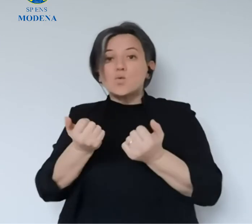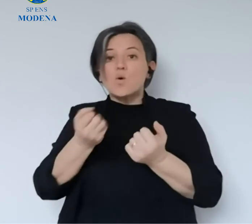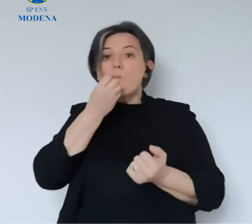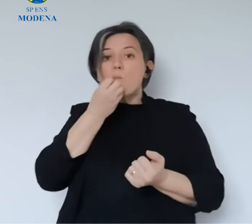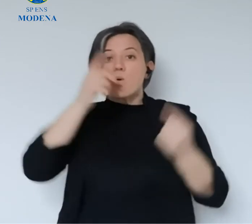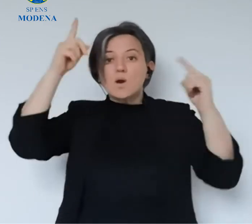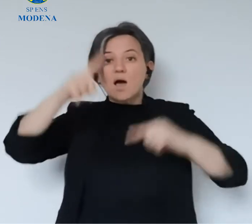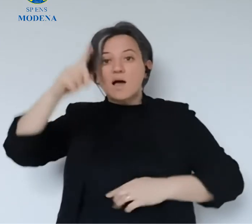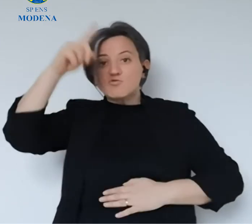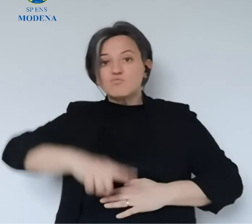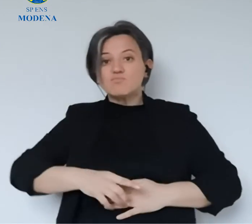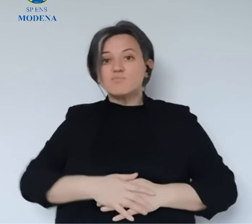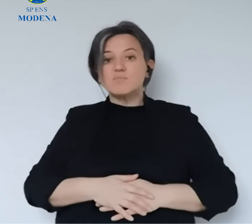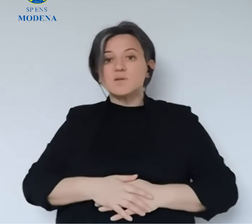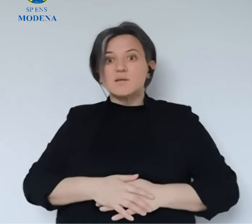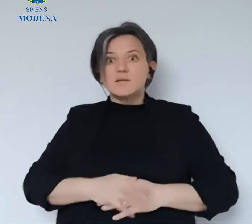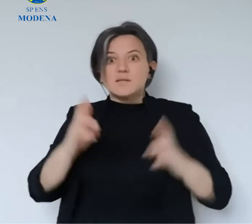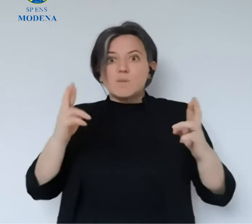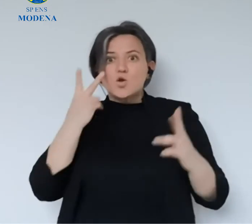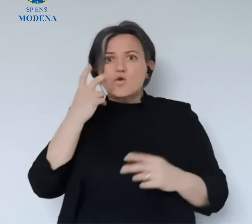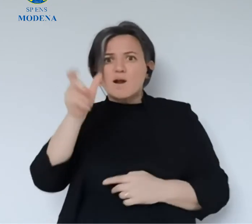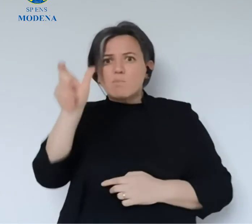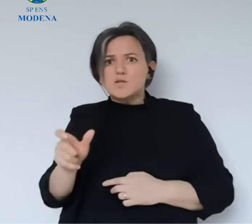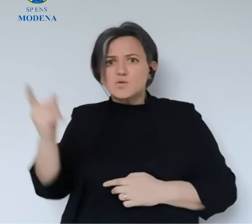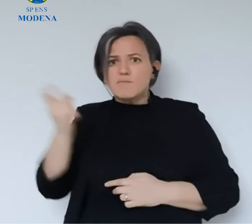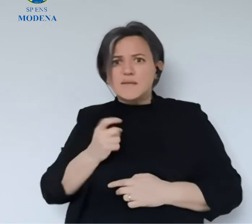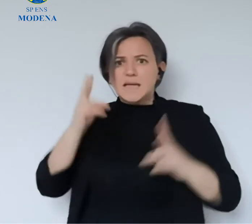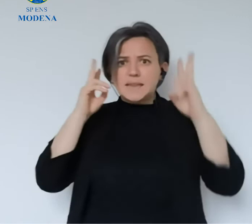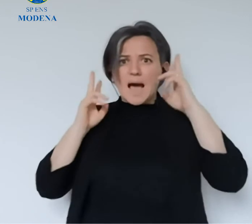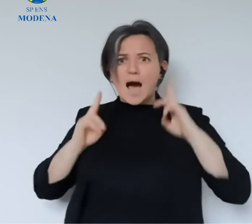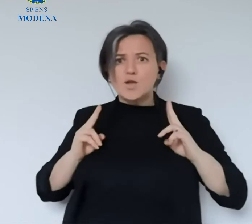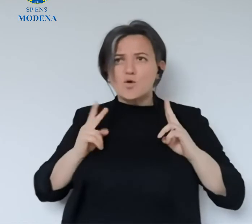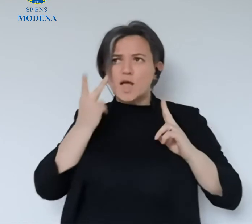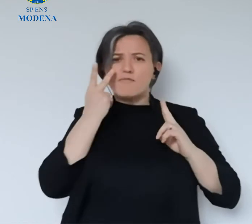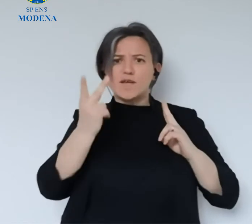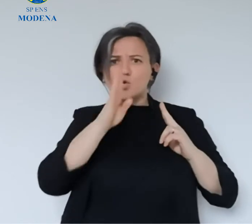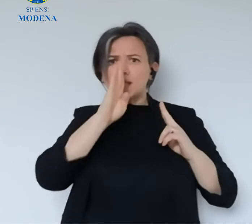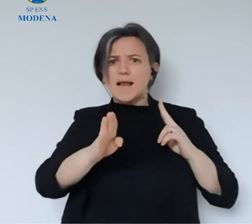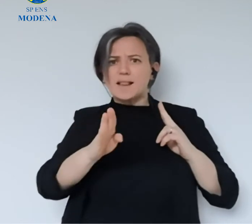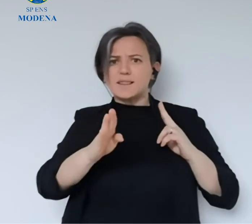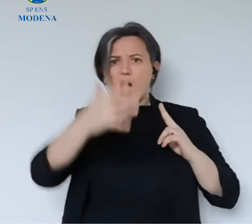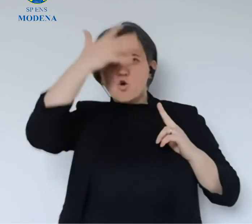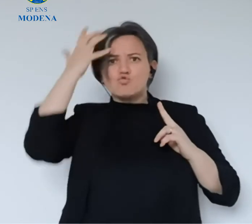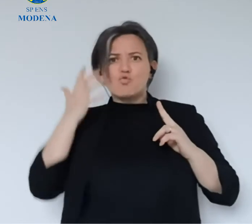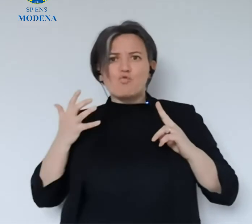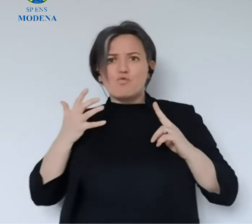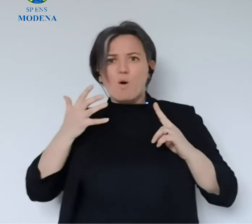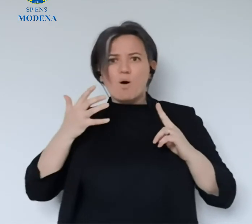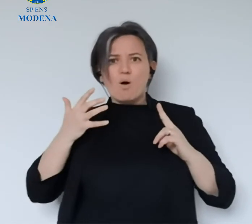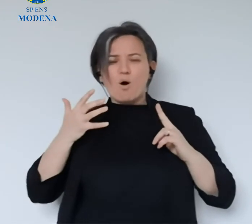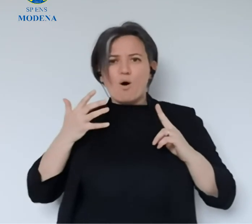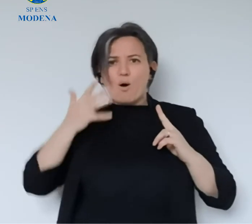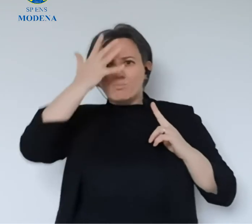quella giornata. Io vi saluto, vi auguro una buona serata, spero di trovare qualcuno, insomma, cercherò qualcuno che mi tagli i